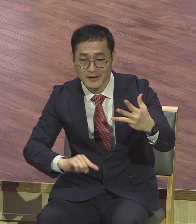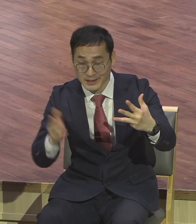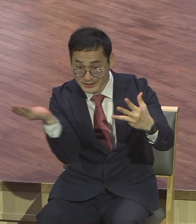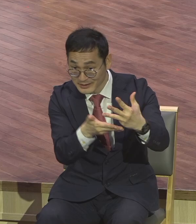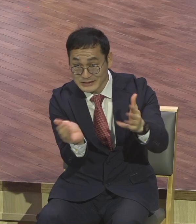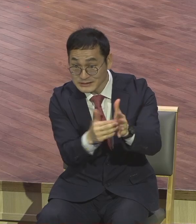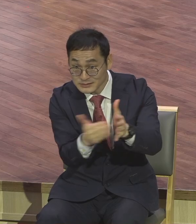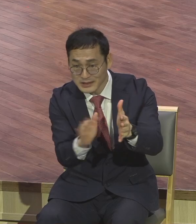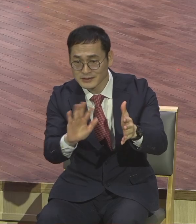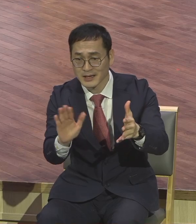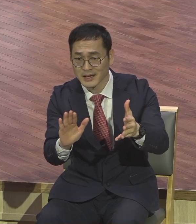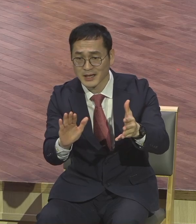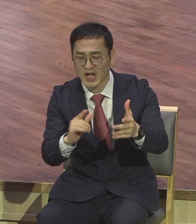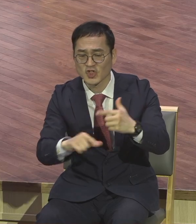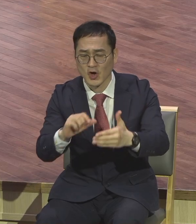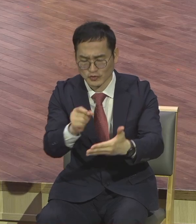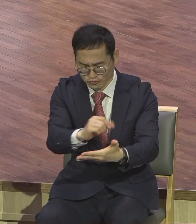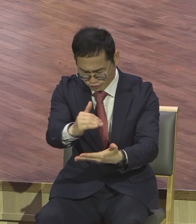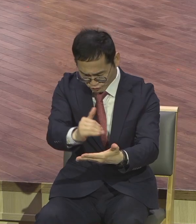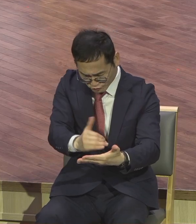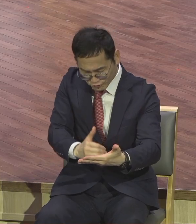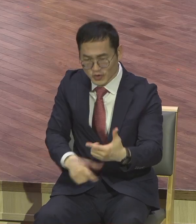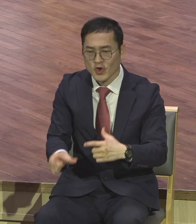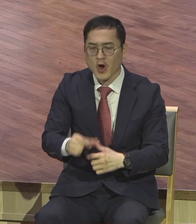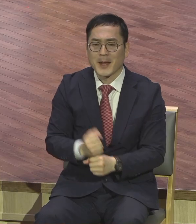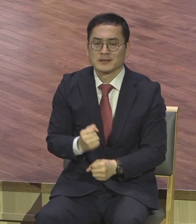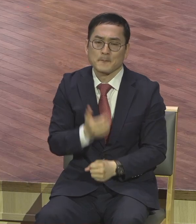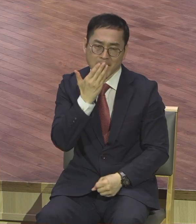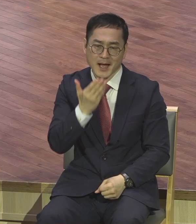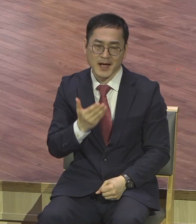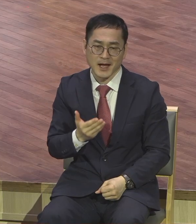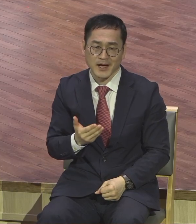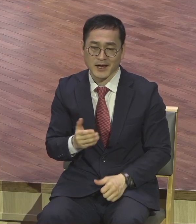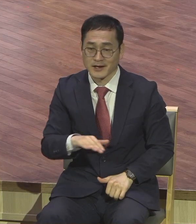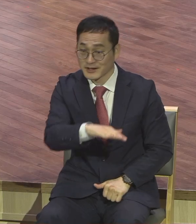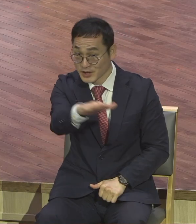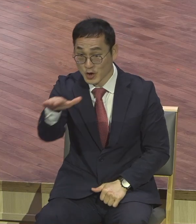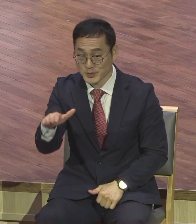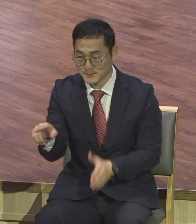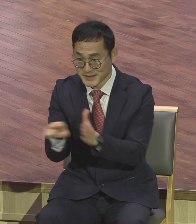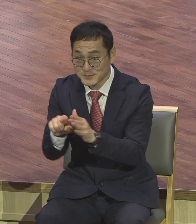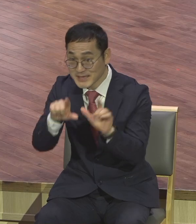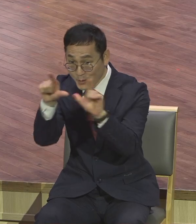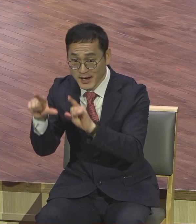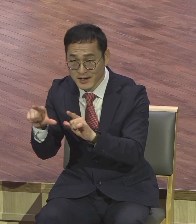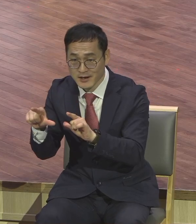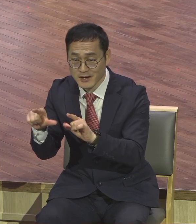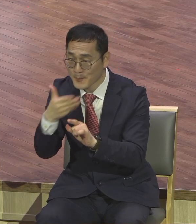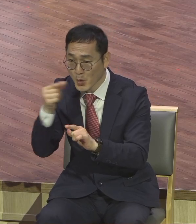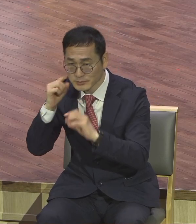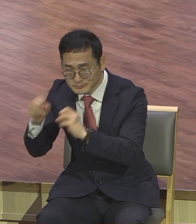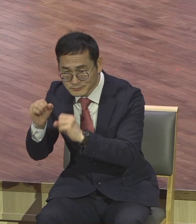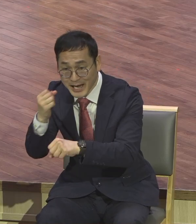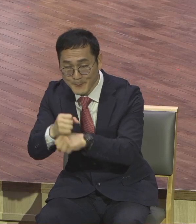게 아니라고요. 계속되고 있단 말이에요. 그러니까 우리 신앙생활은 우리 보고문동은 사도행견 29장을 기록에 나가는